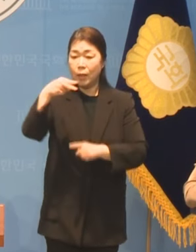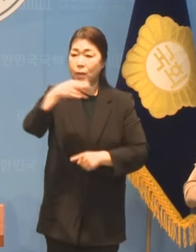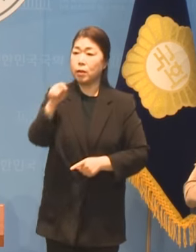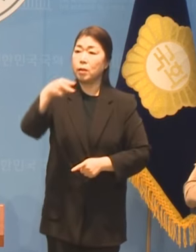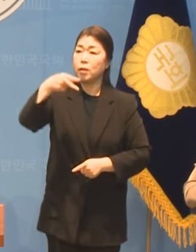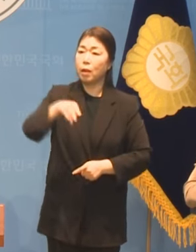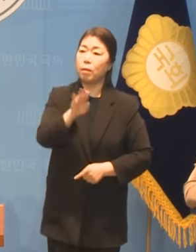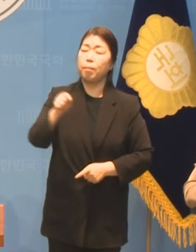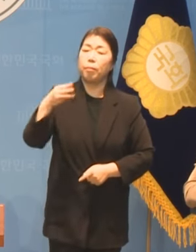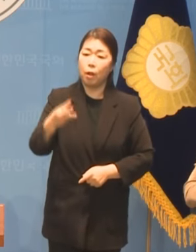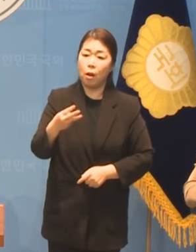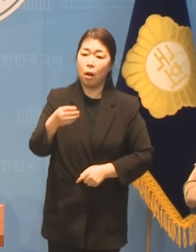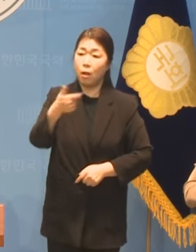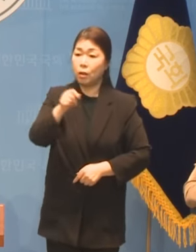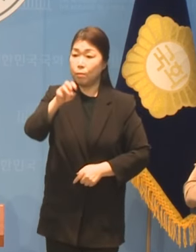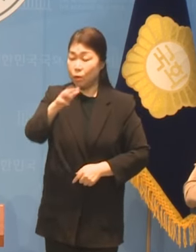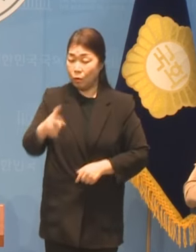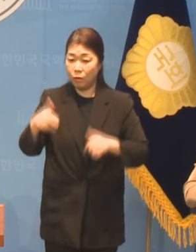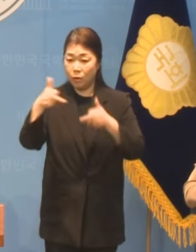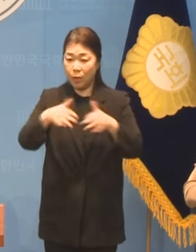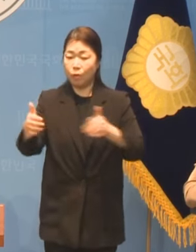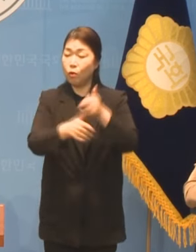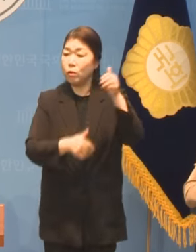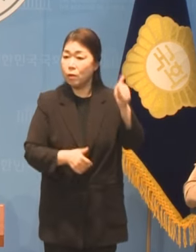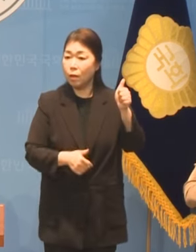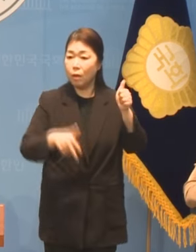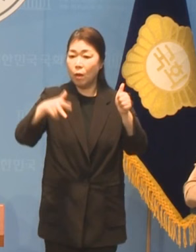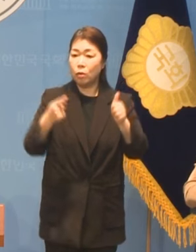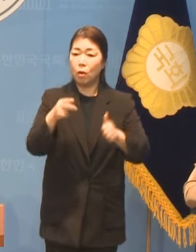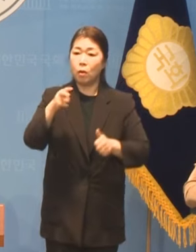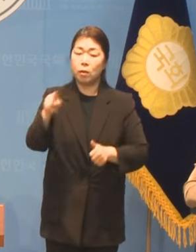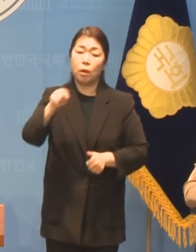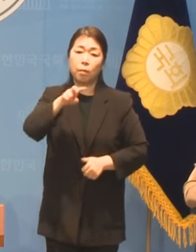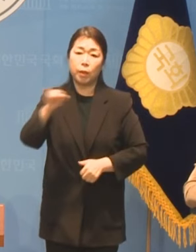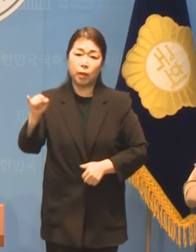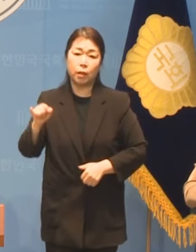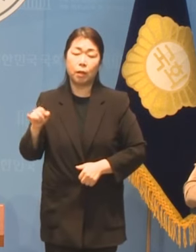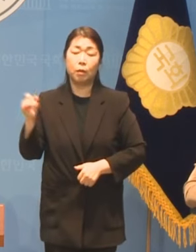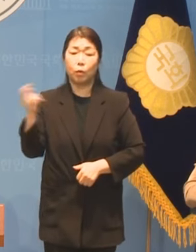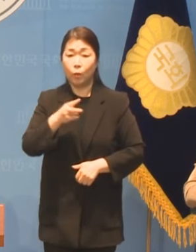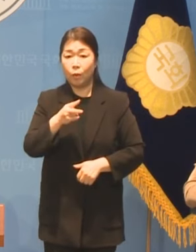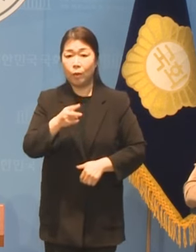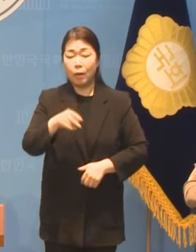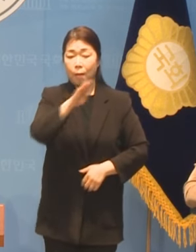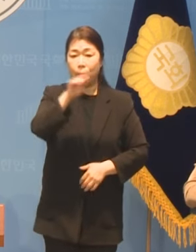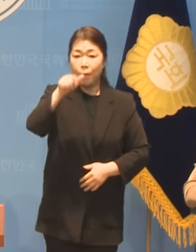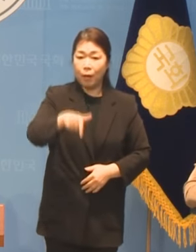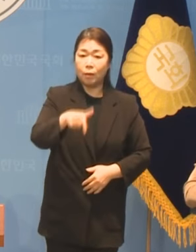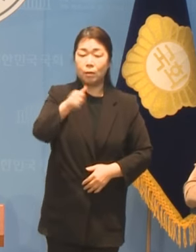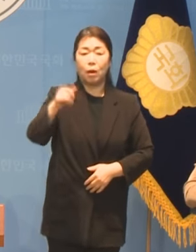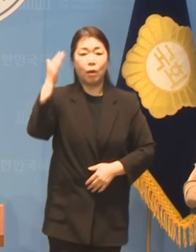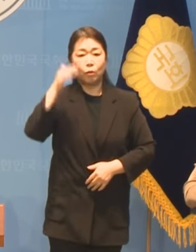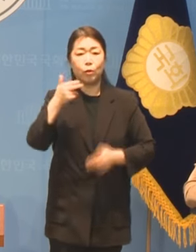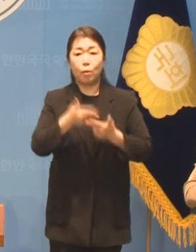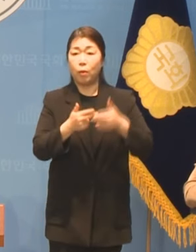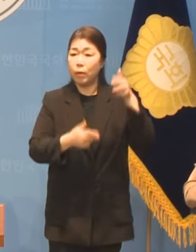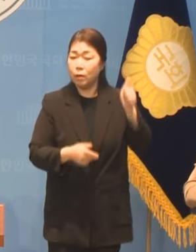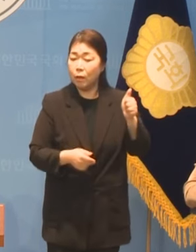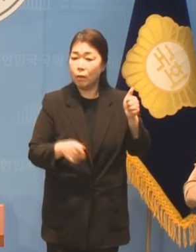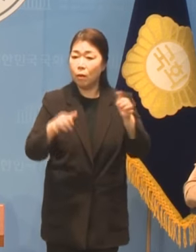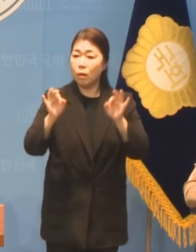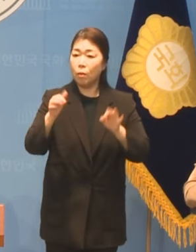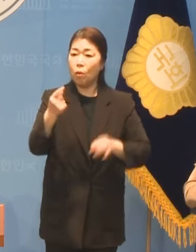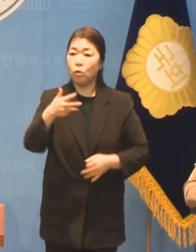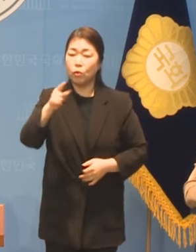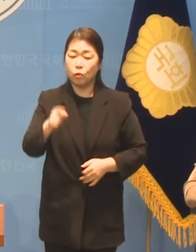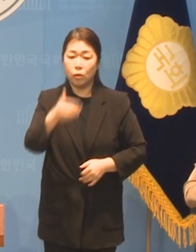더불어민주당 금천구장애인위원회 위원장 조성민 더인디고 대표 박기순 서울시장애인 한국협회 회장 김호중